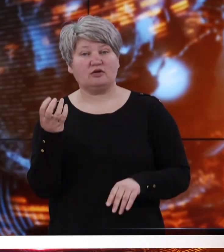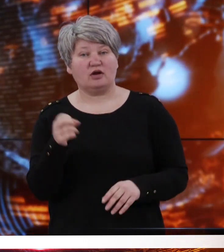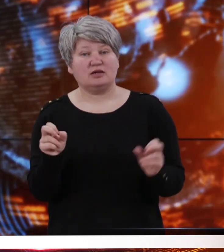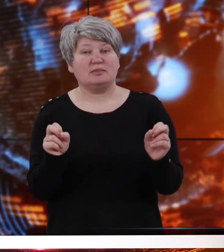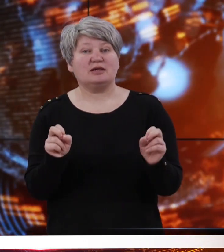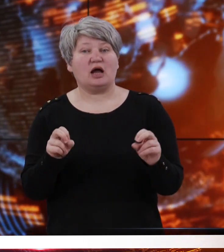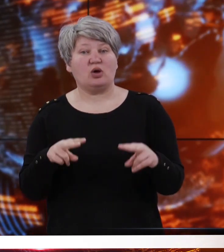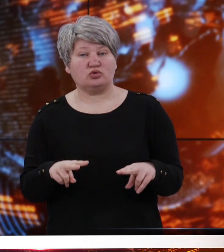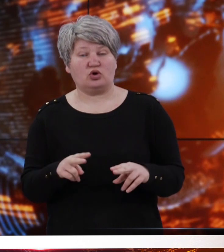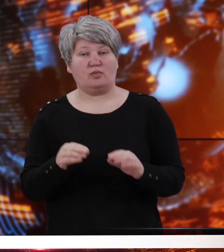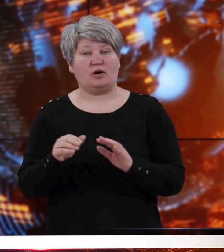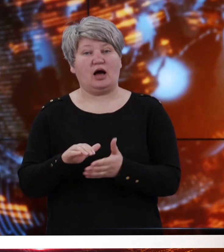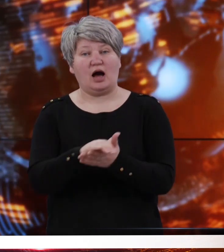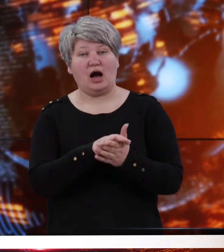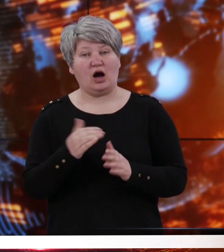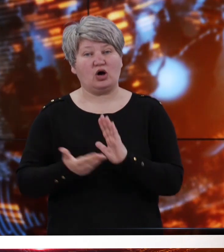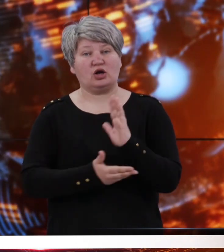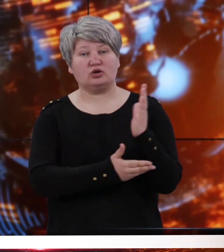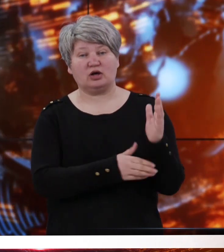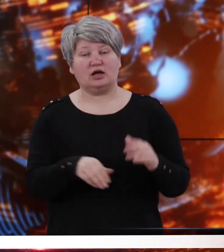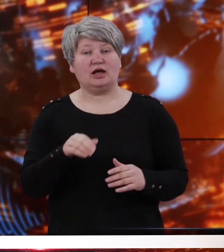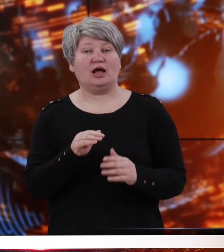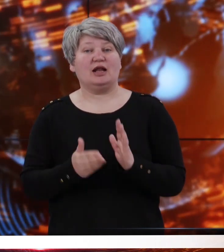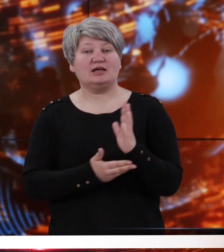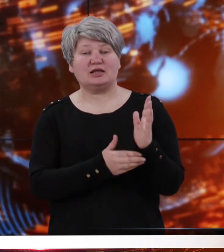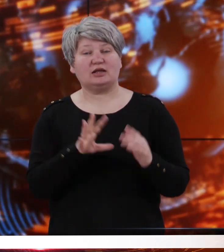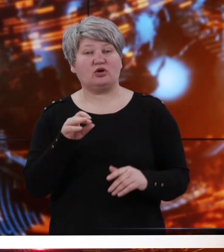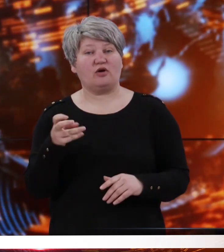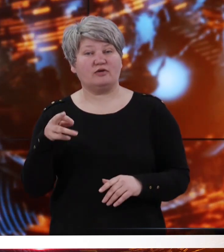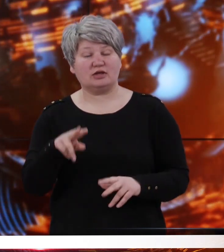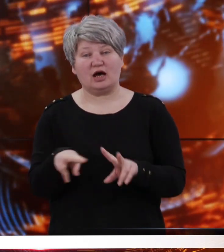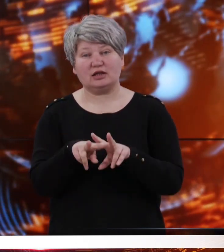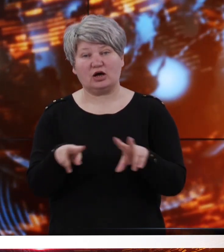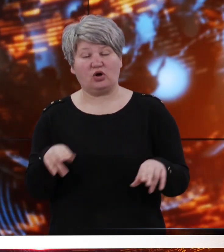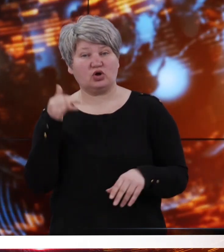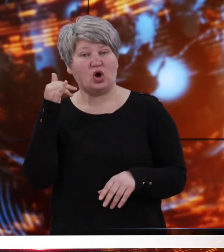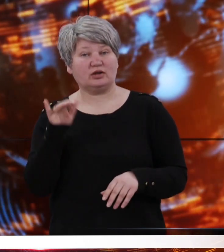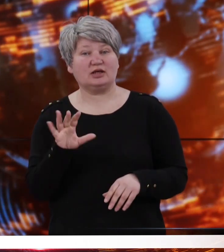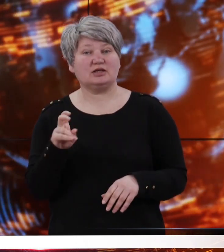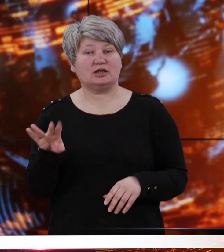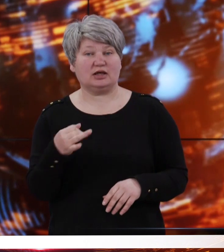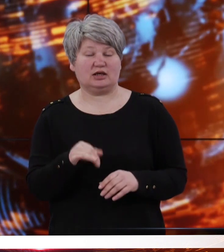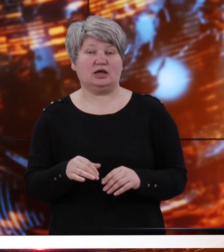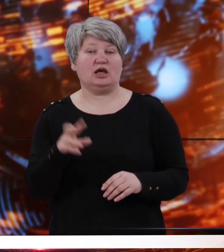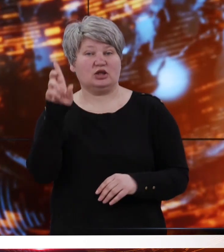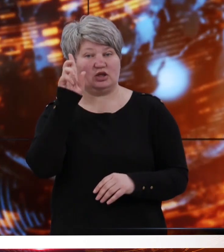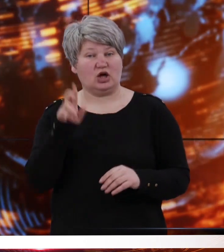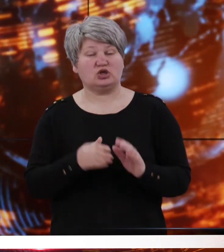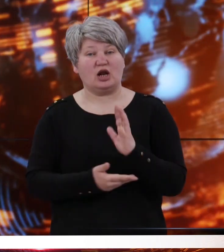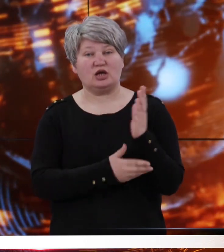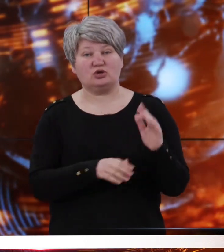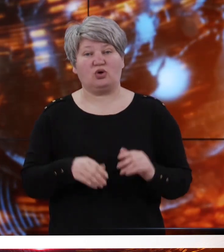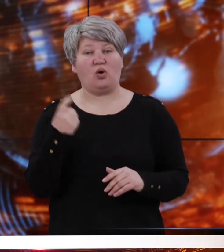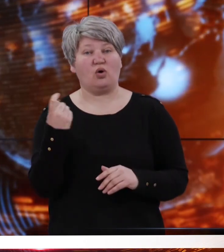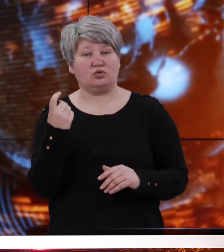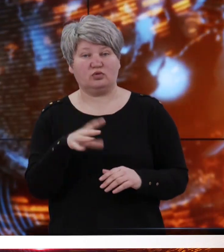спеціалізованому агролізгоспі в селі Лісна Терновиця, а також на території Рогатинського держлісгоспу. Всі ці пожежі